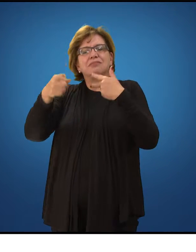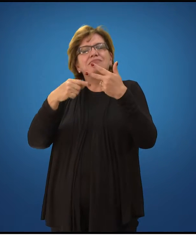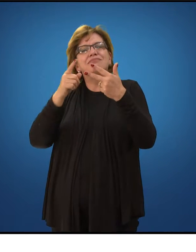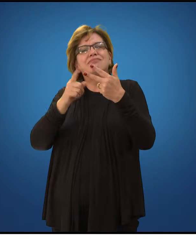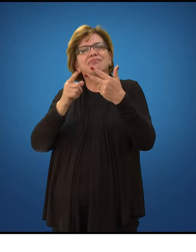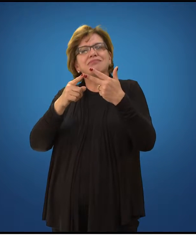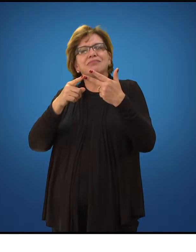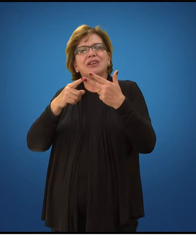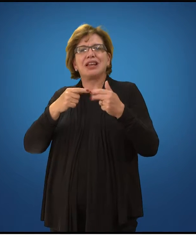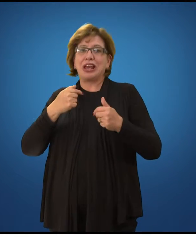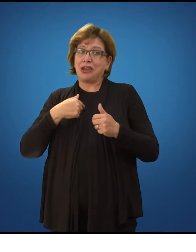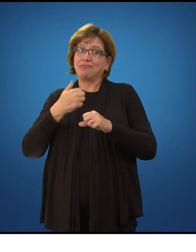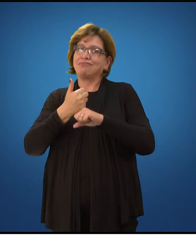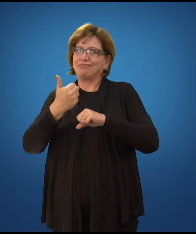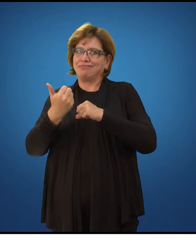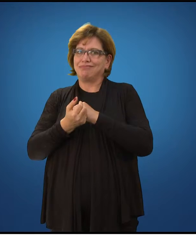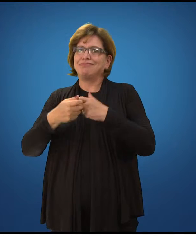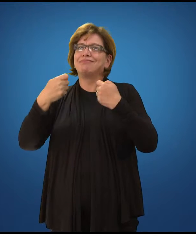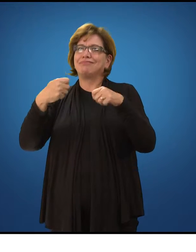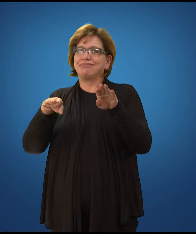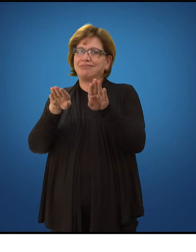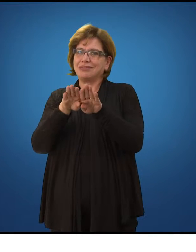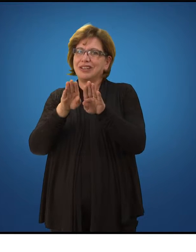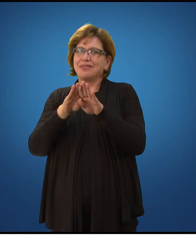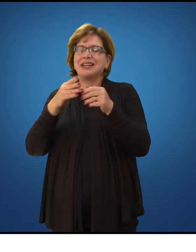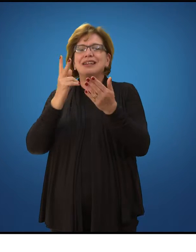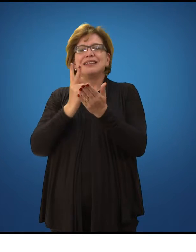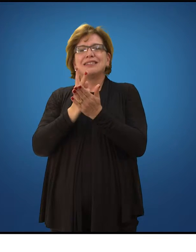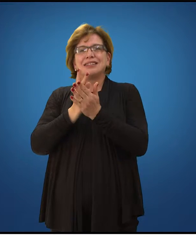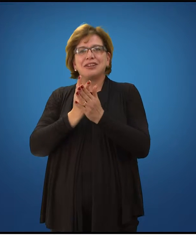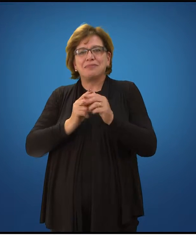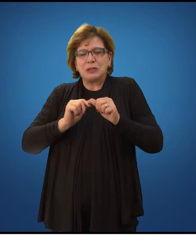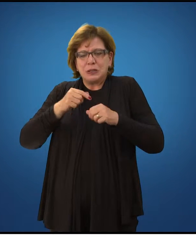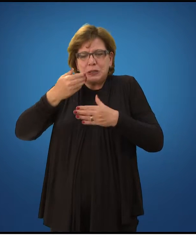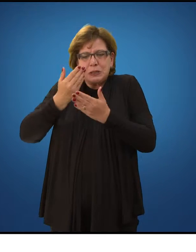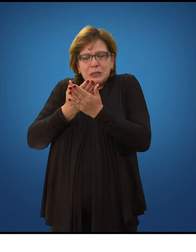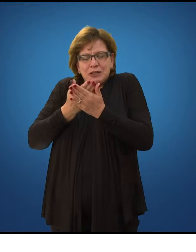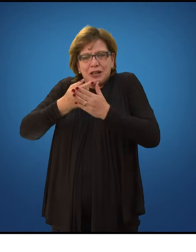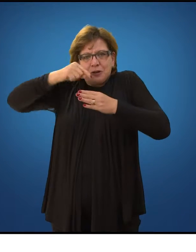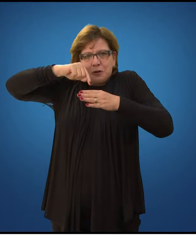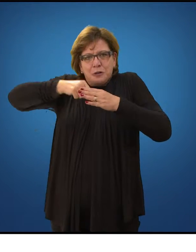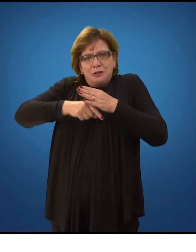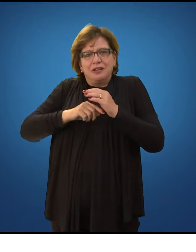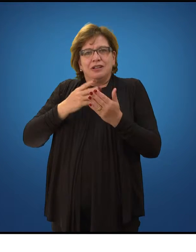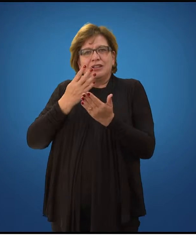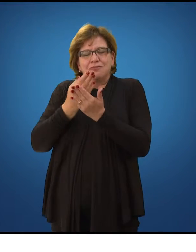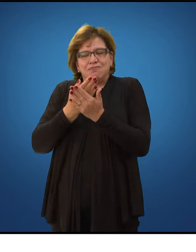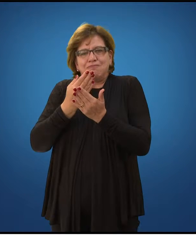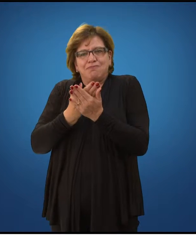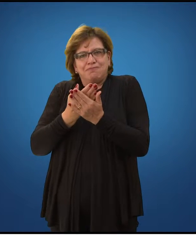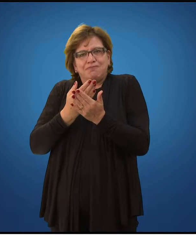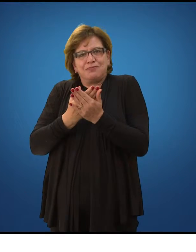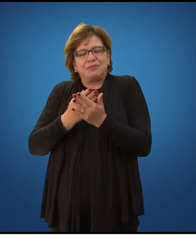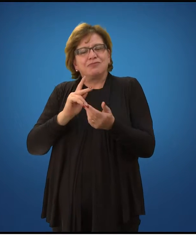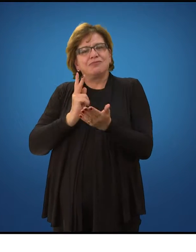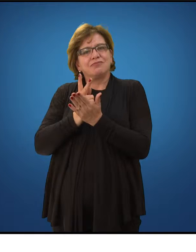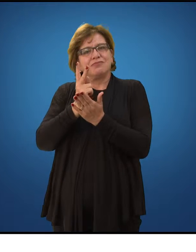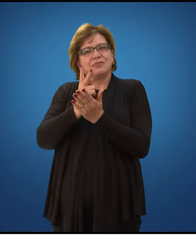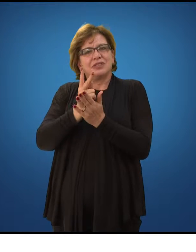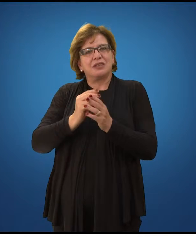momento, o tutor também tem que estar sempre se atualizando. Então, a gente busca atualização constante para poder estar assessorando